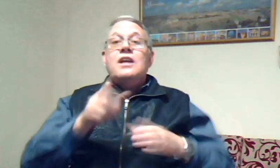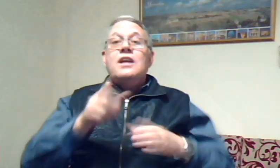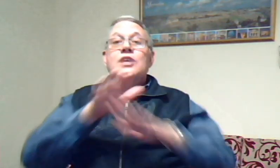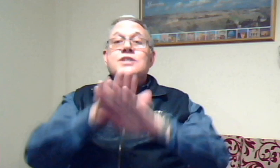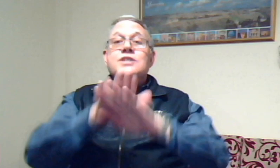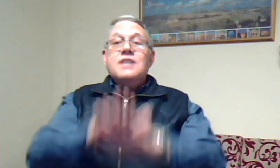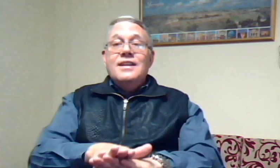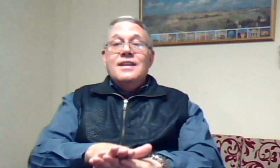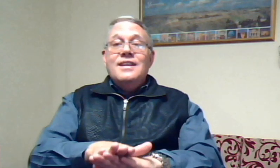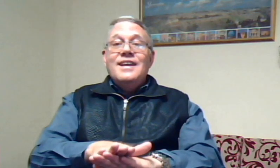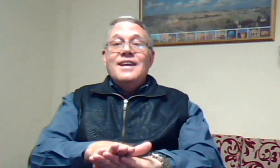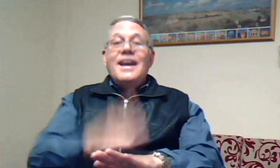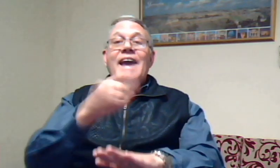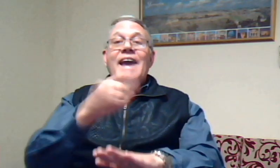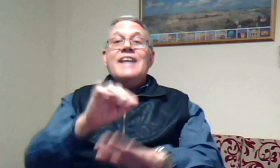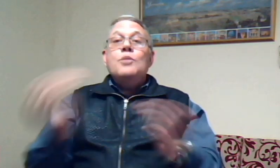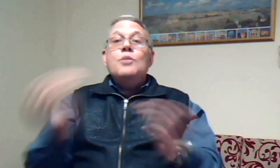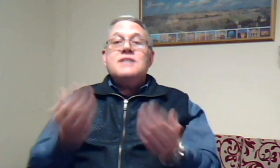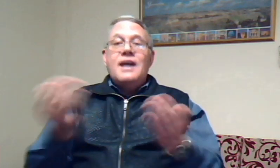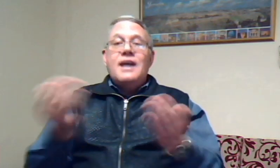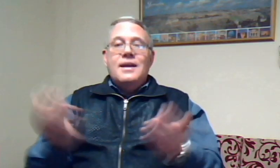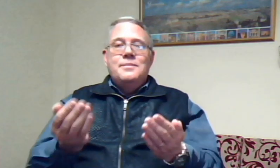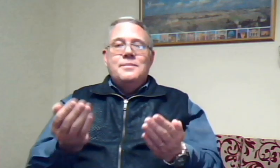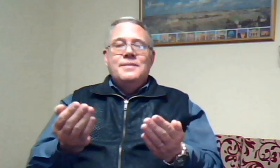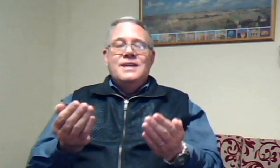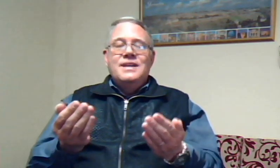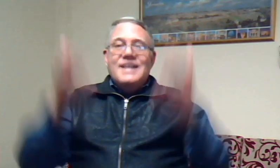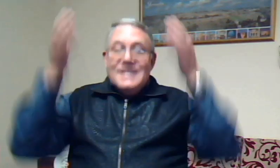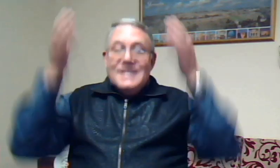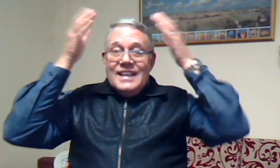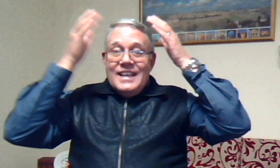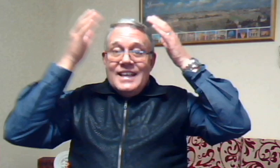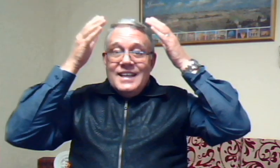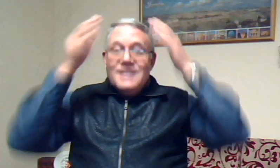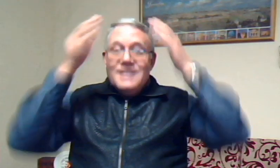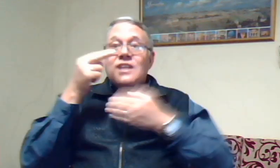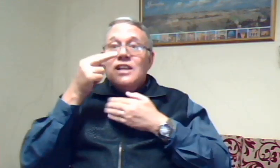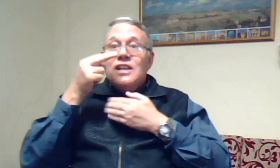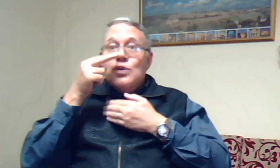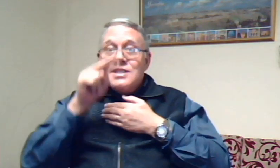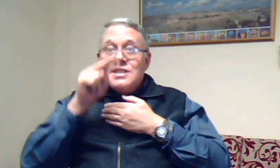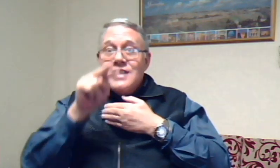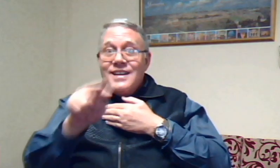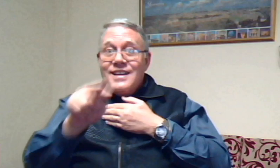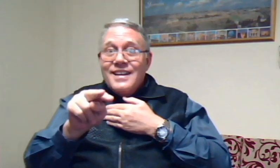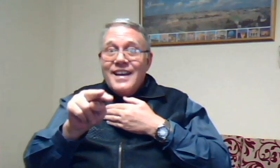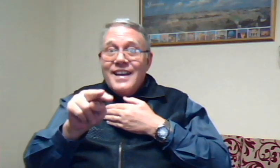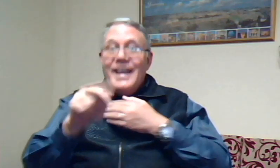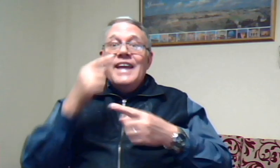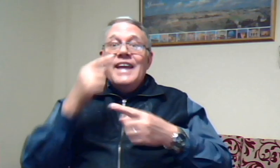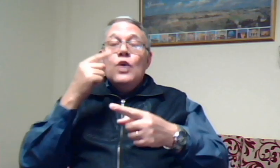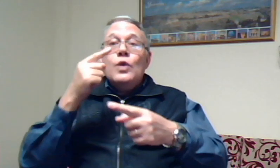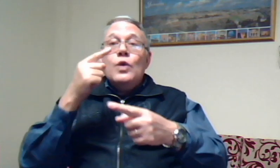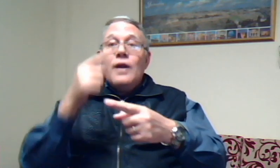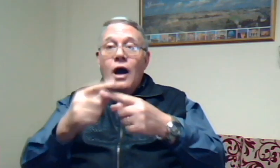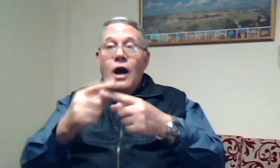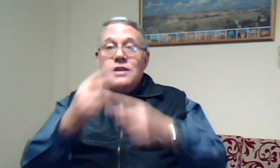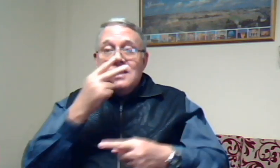jou sê en jou beskerm. Die Heere sal jou sê en jou raak sê